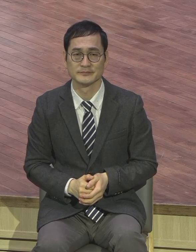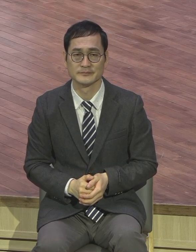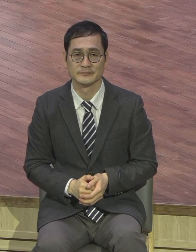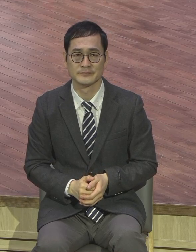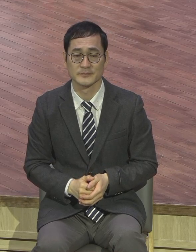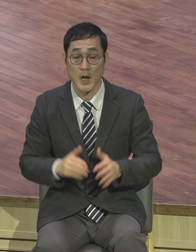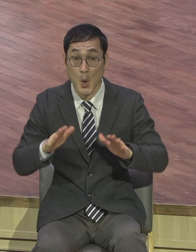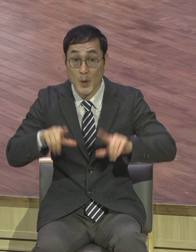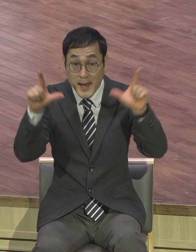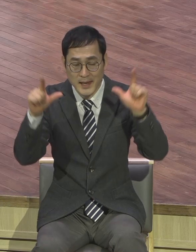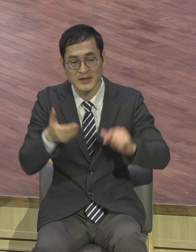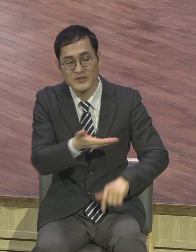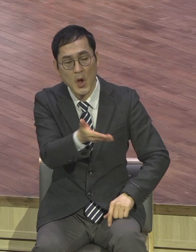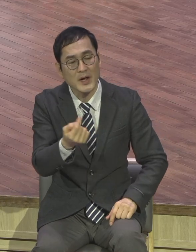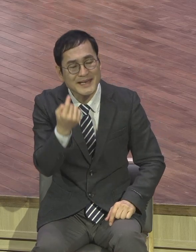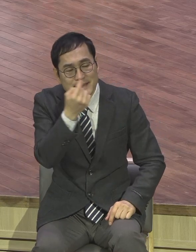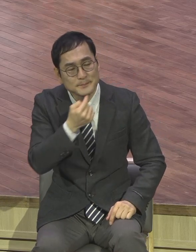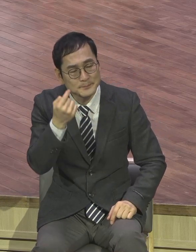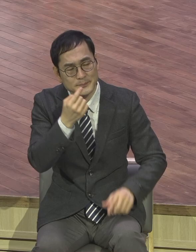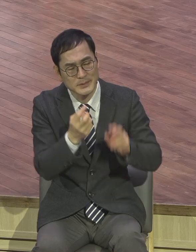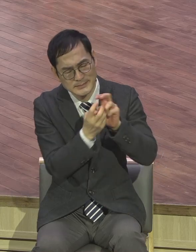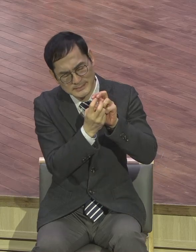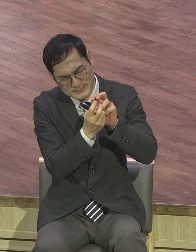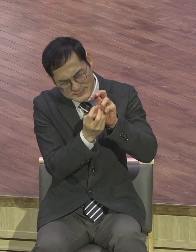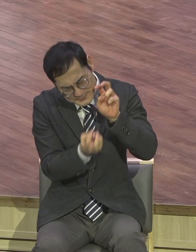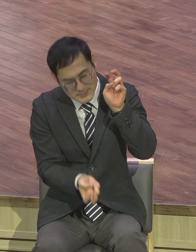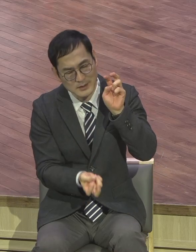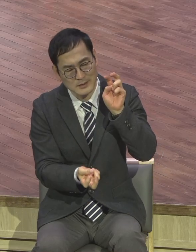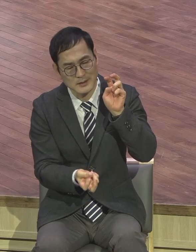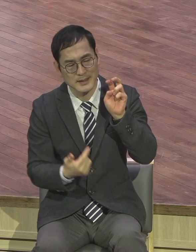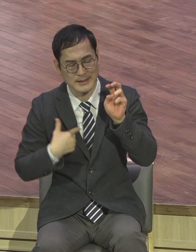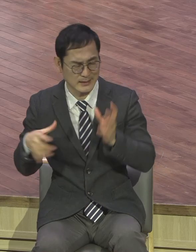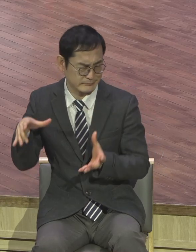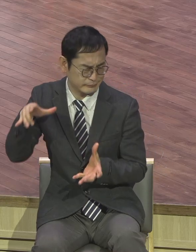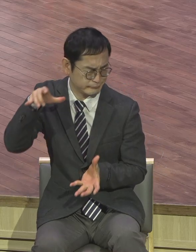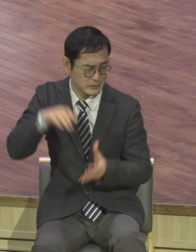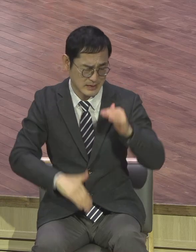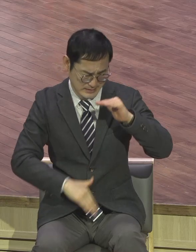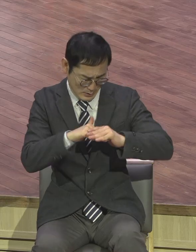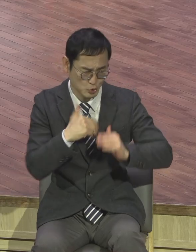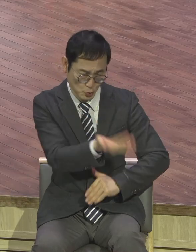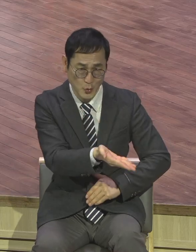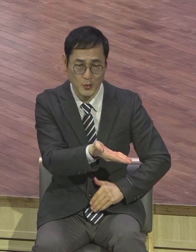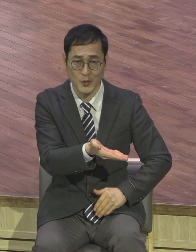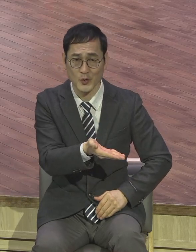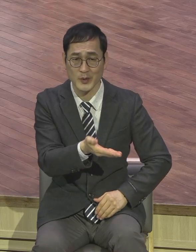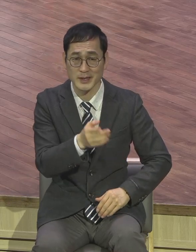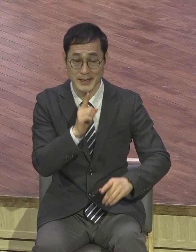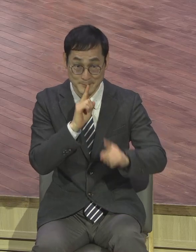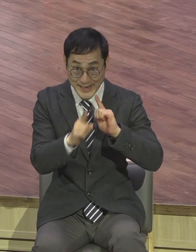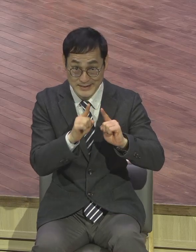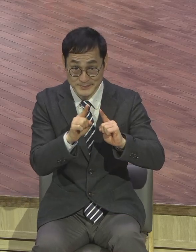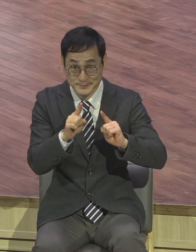채우리라 이 은약에 말씀 주셨는데 말씀 성취의 이 응답을 체험하는